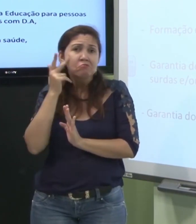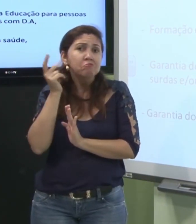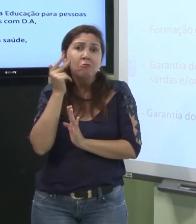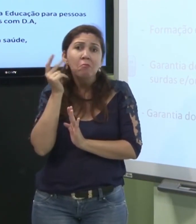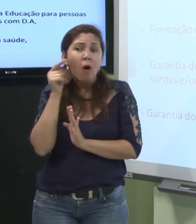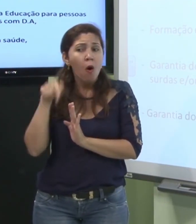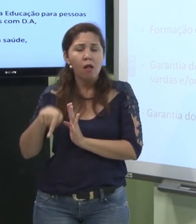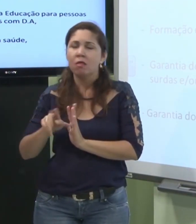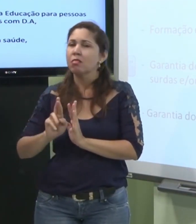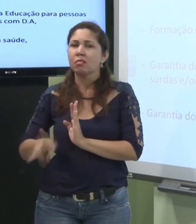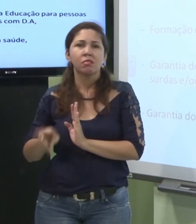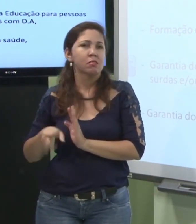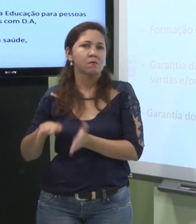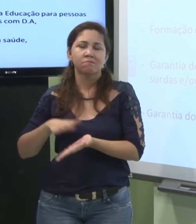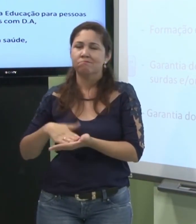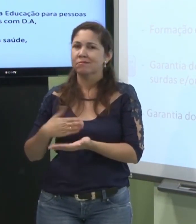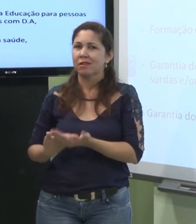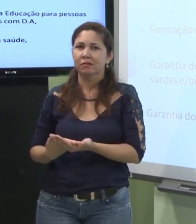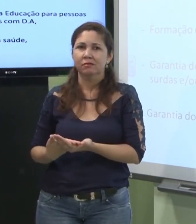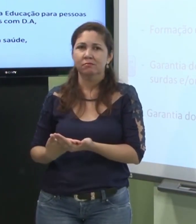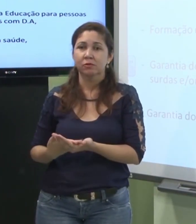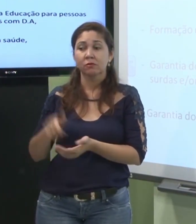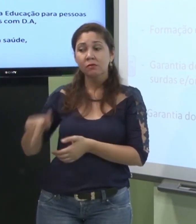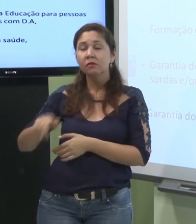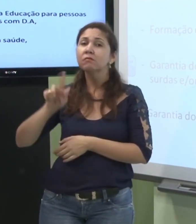sinais e ele se torna intérprete não